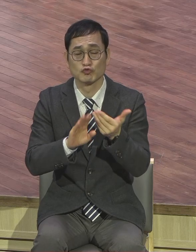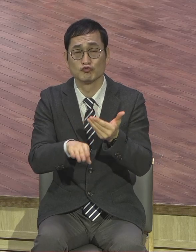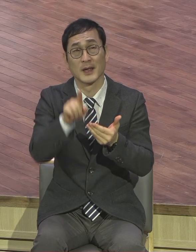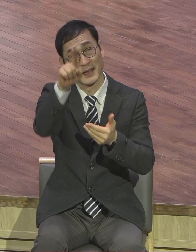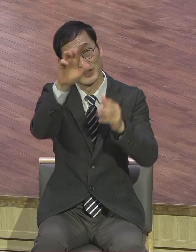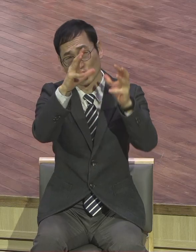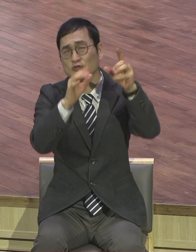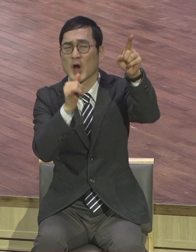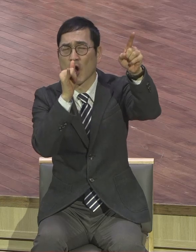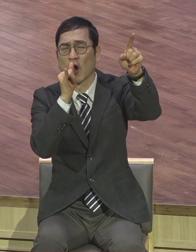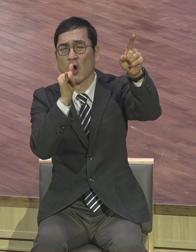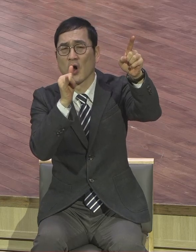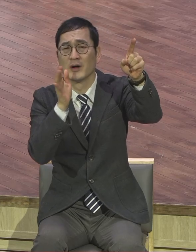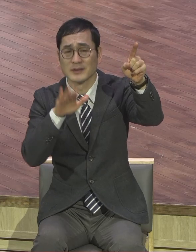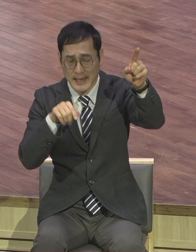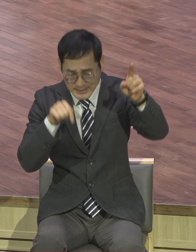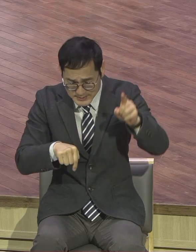사람은 이 땅의 천국을 누려야 돼요.